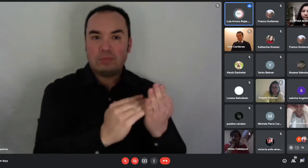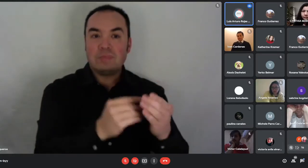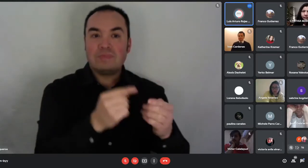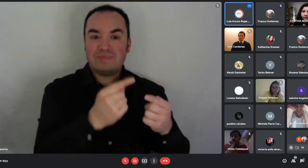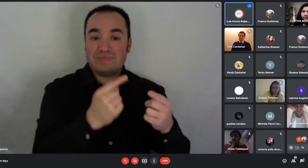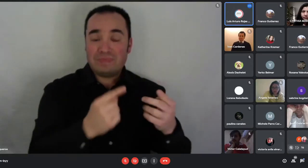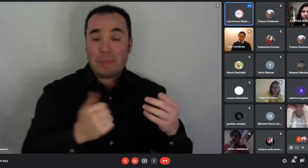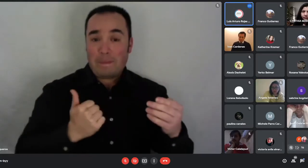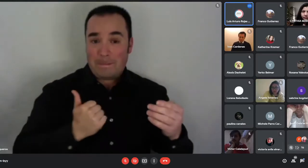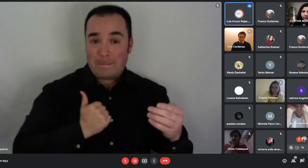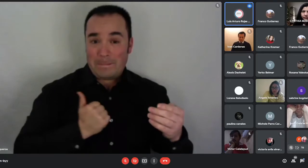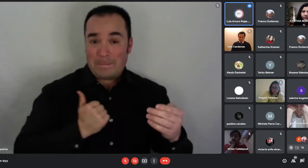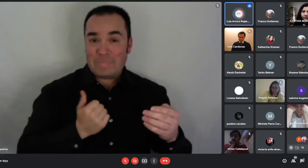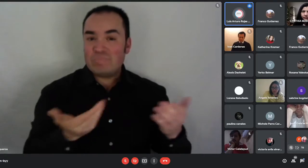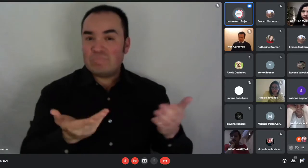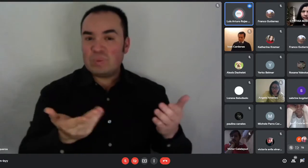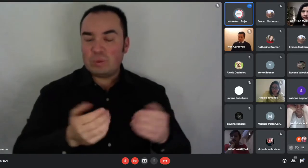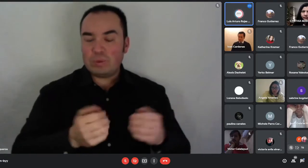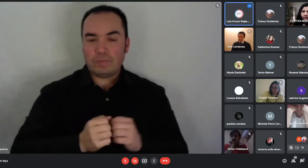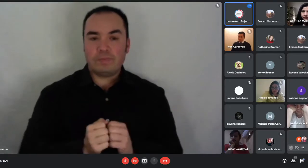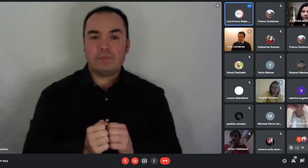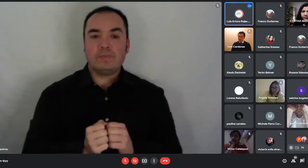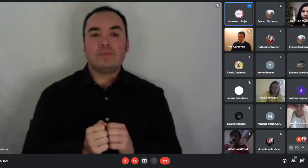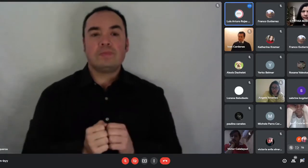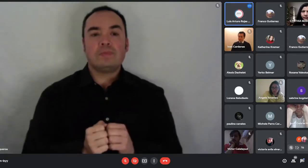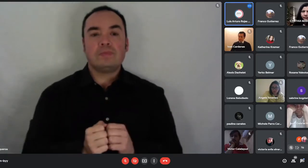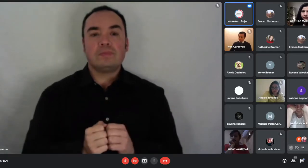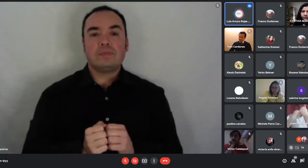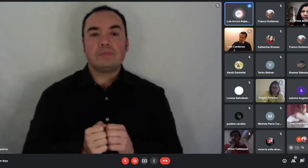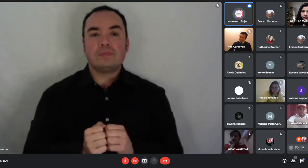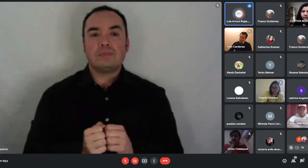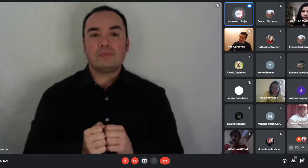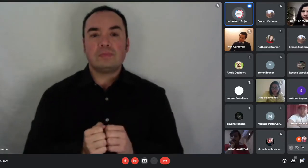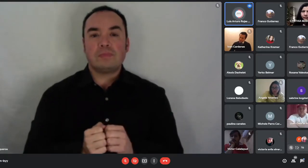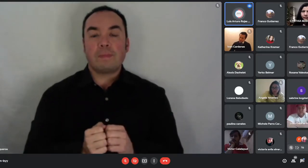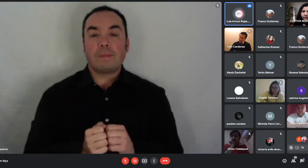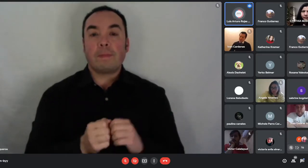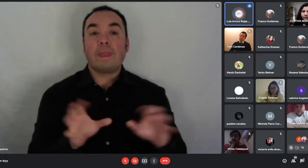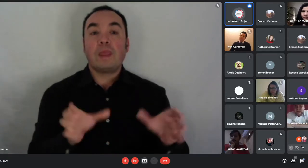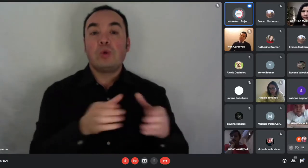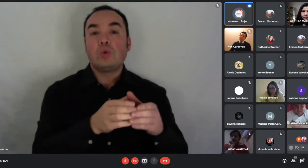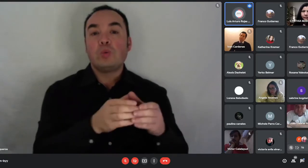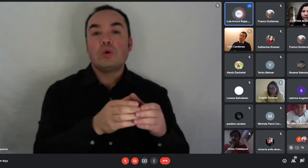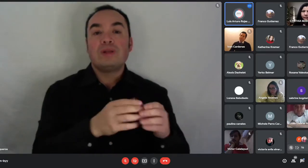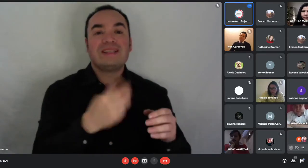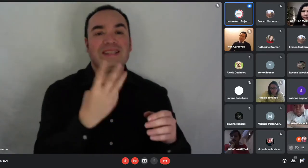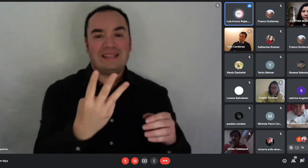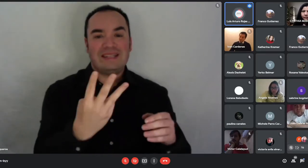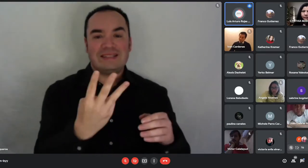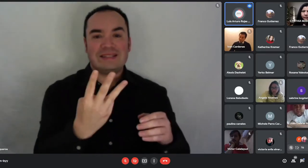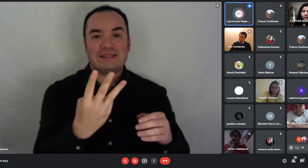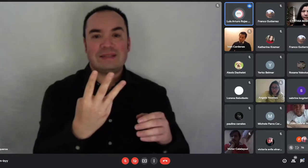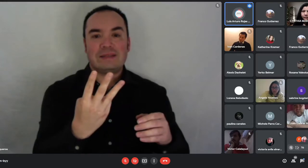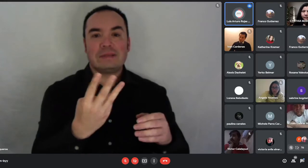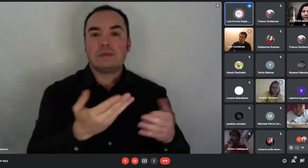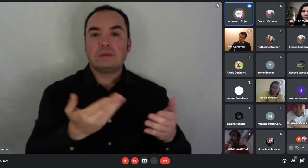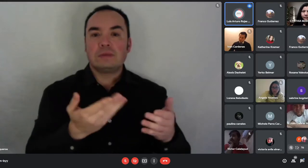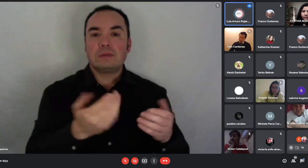Básicamente, para el tramo 3 no debemos superar el 90% en el registro social de hogares. ¿Ya? En algunos